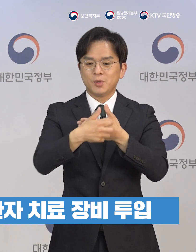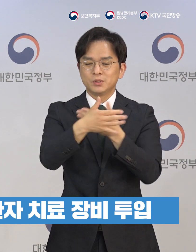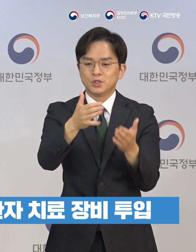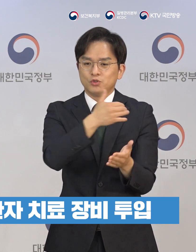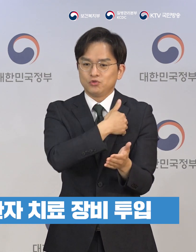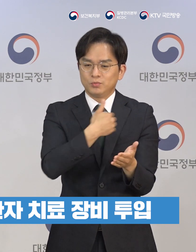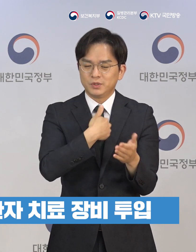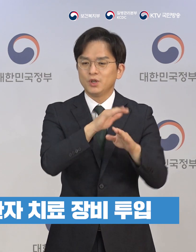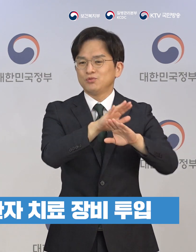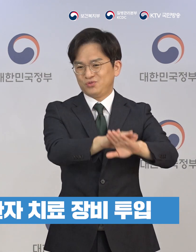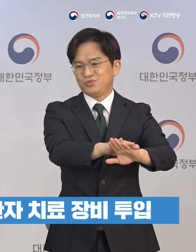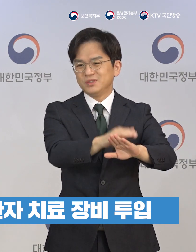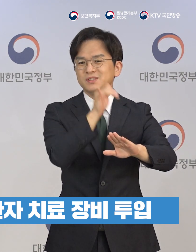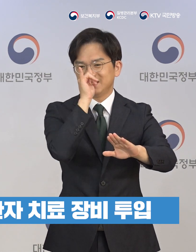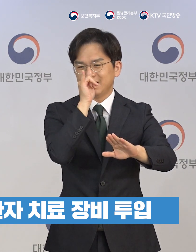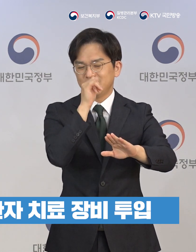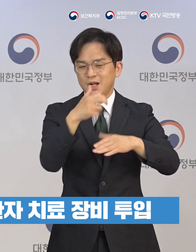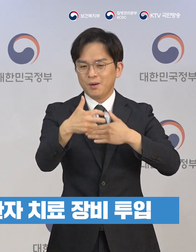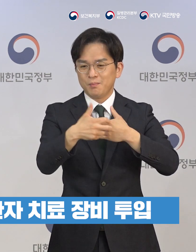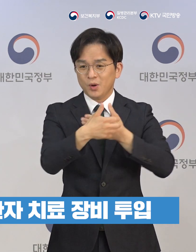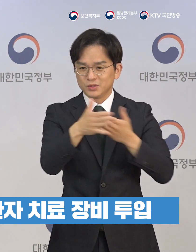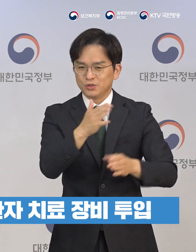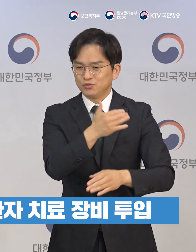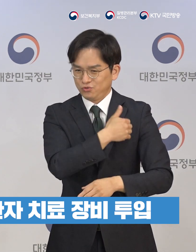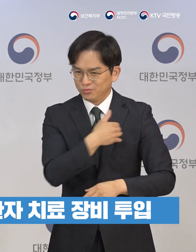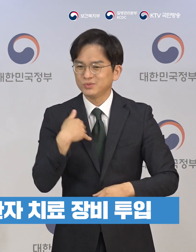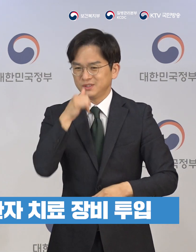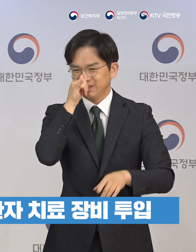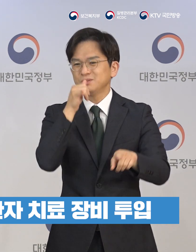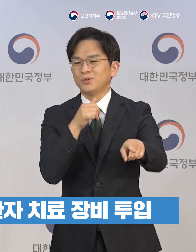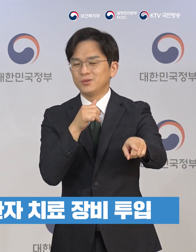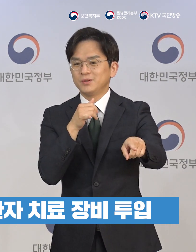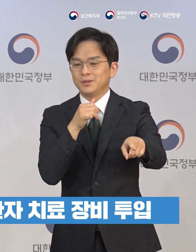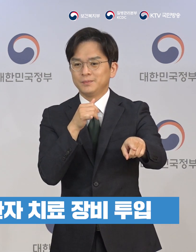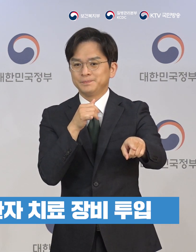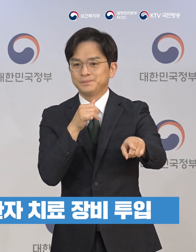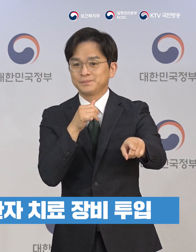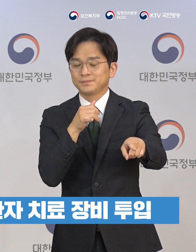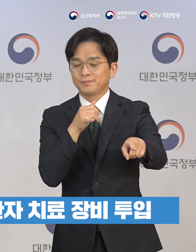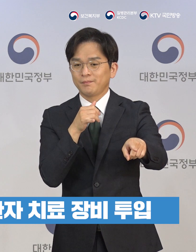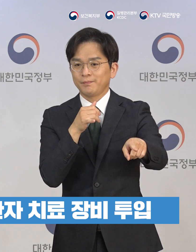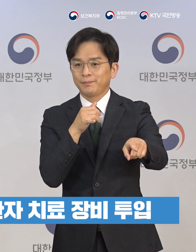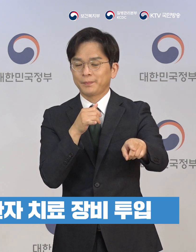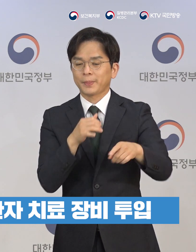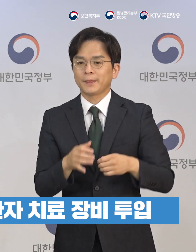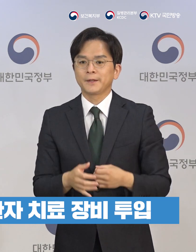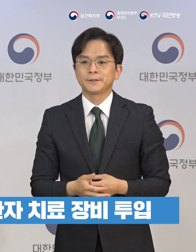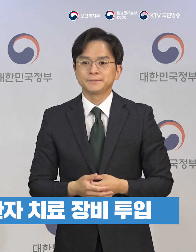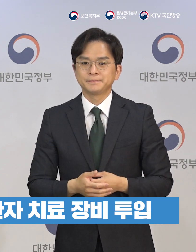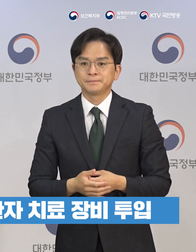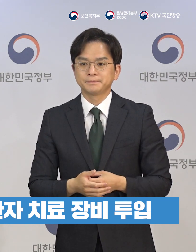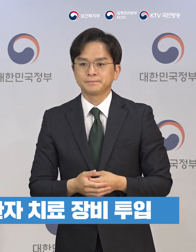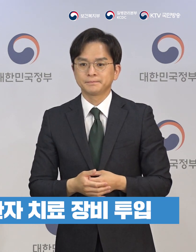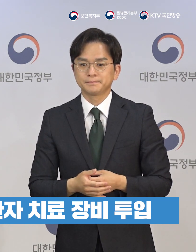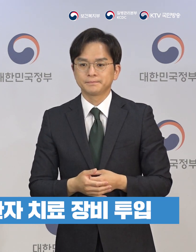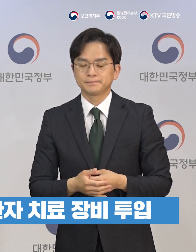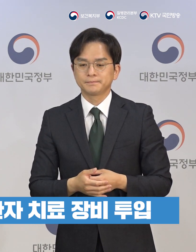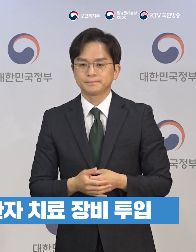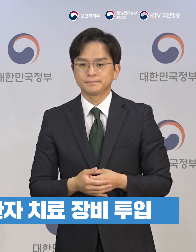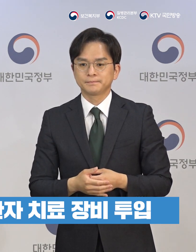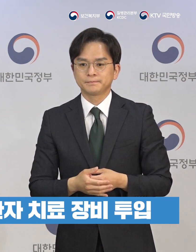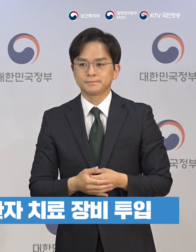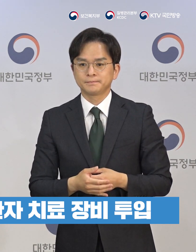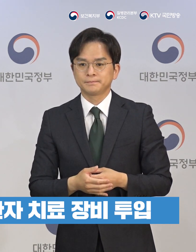시설들을 일단 확보를 해놓고 병상들을 마련해놓고 있습니다. 그래서 거기에 아무래도 중환자에 대한